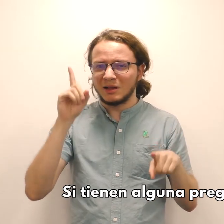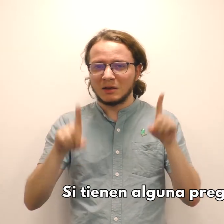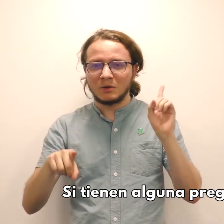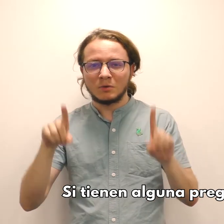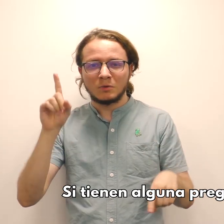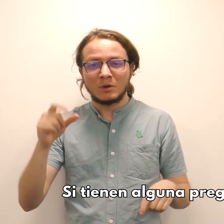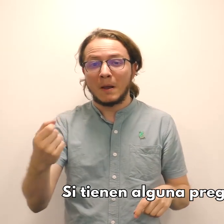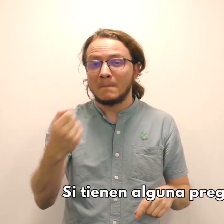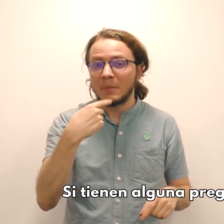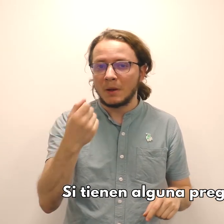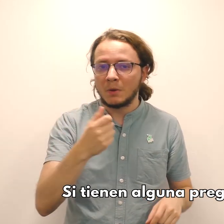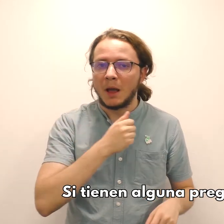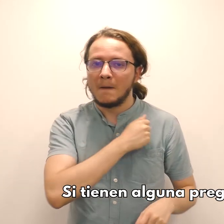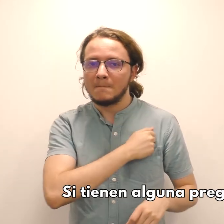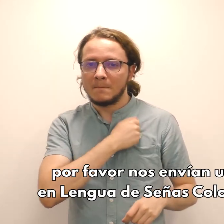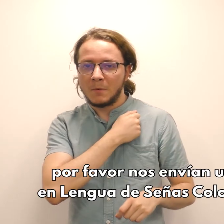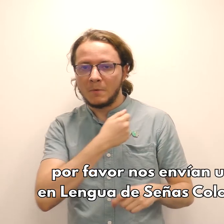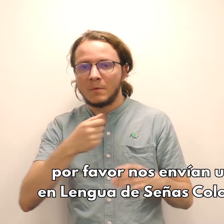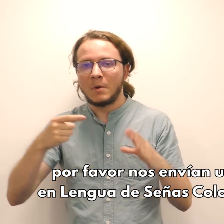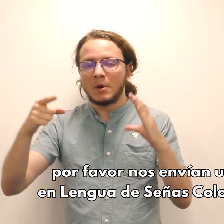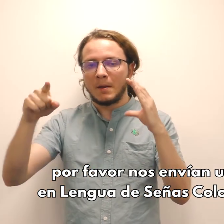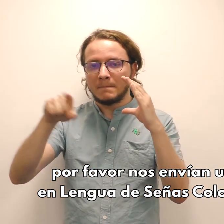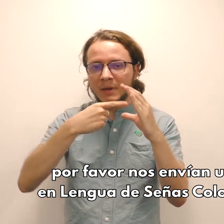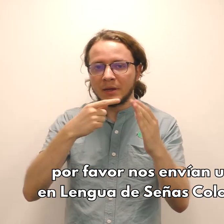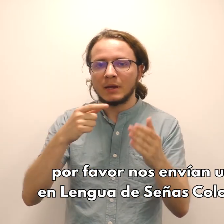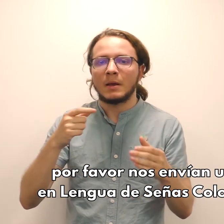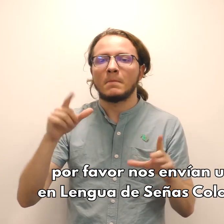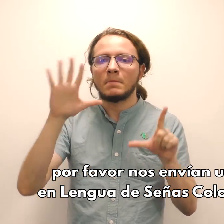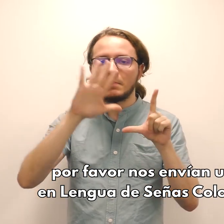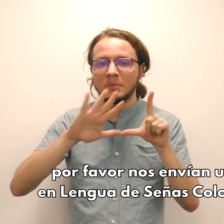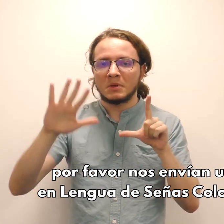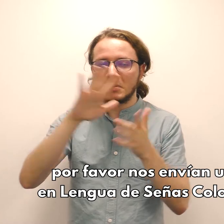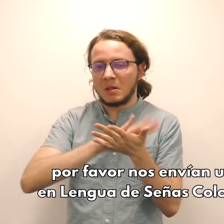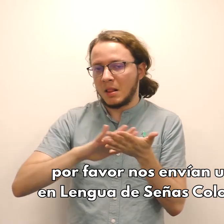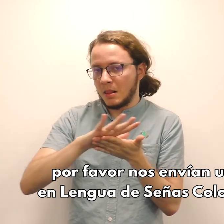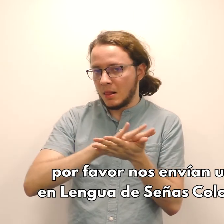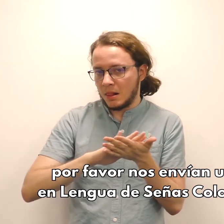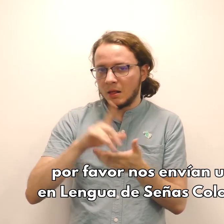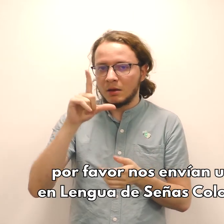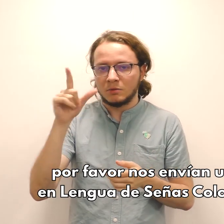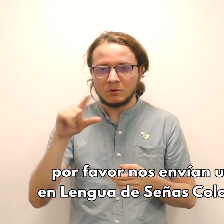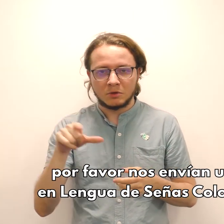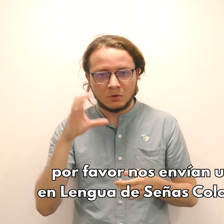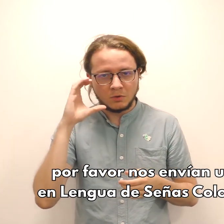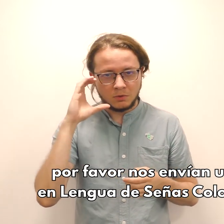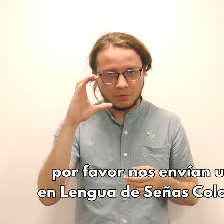Si tienen alguna pregunta, por favor envíenos un video en lengua de señas colombiana al WhatsApp de la Corporación Raya.